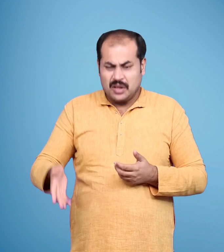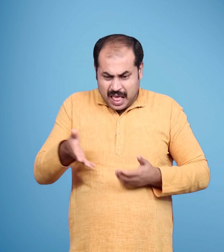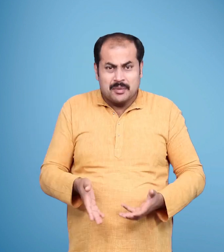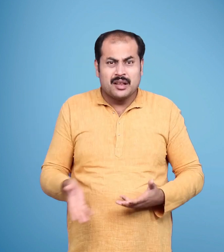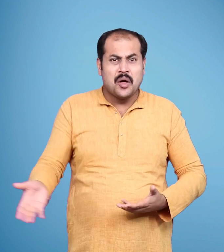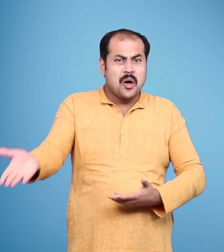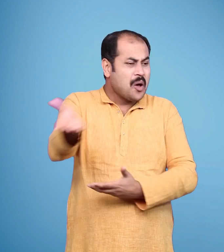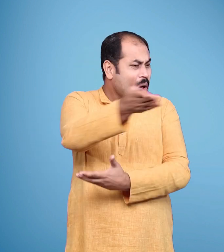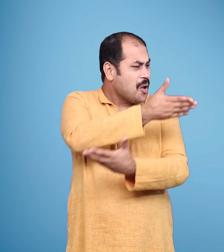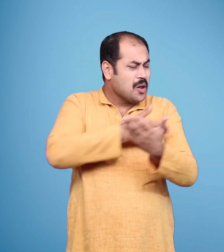इतनी चुपी क्यों